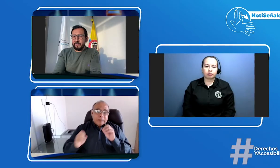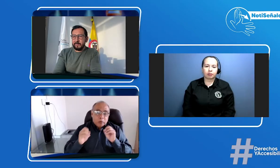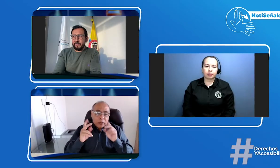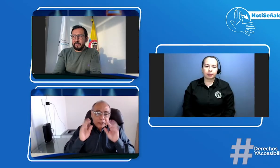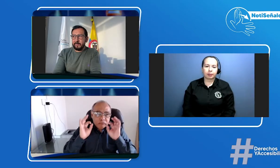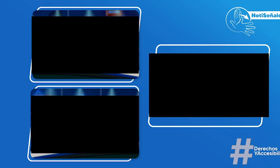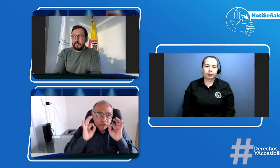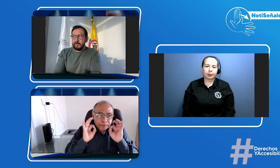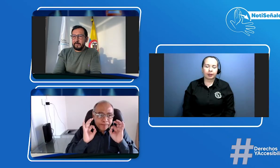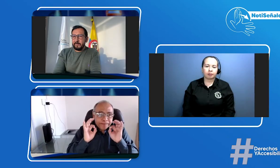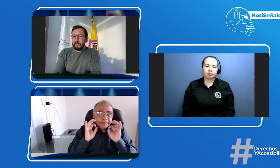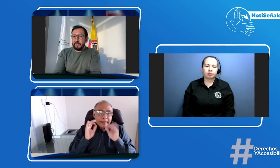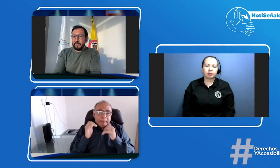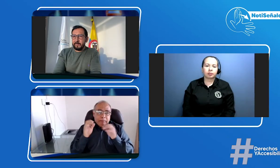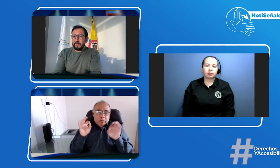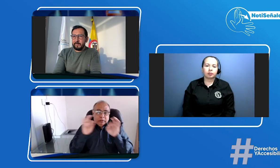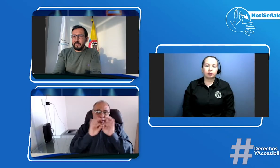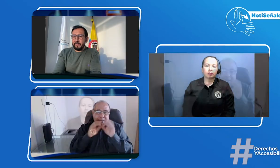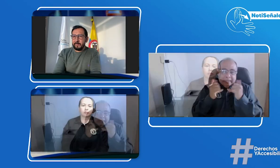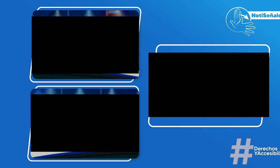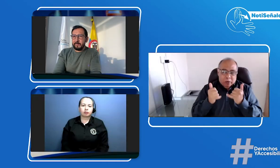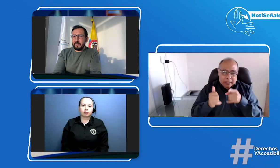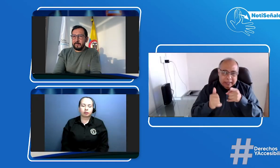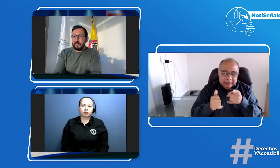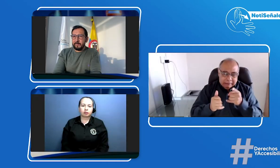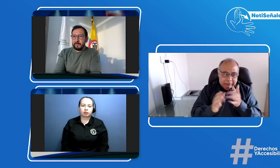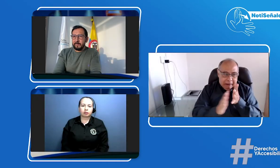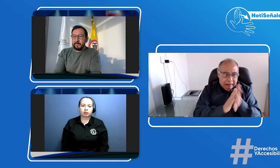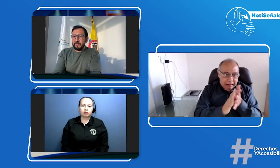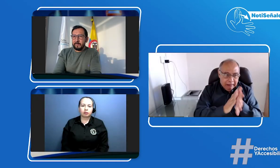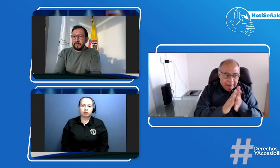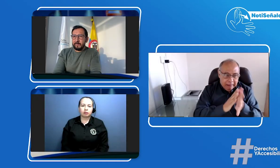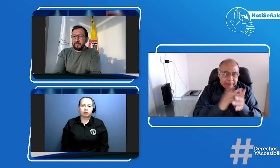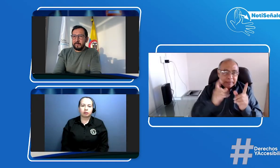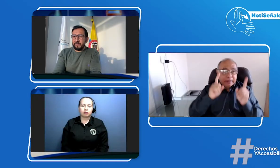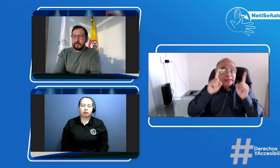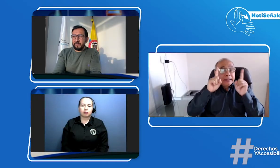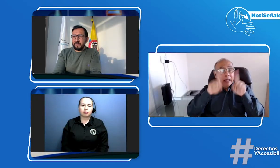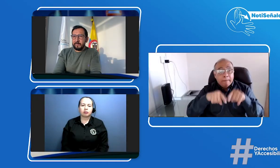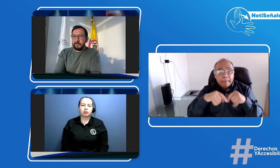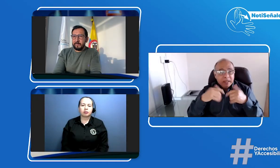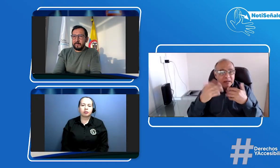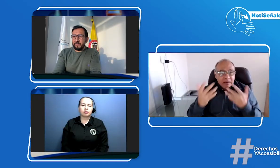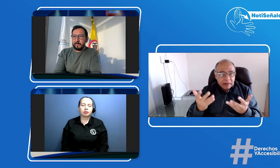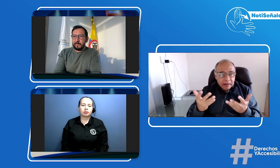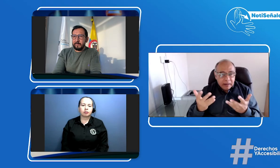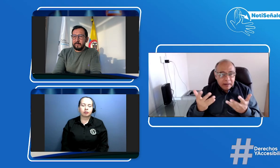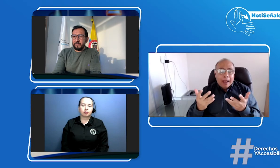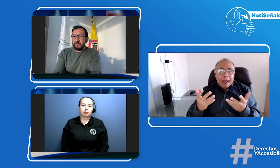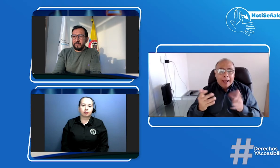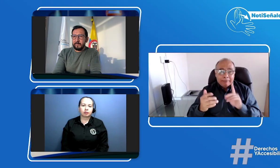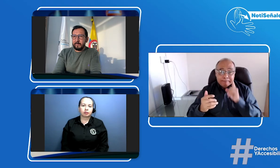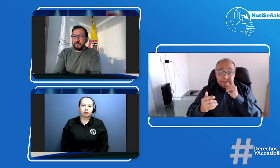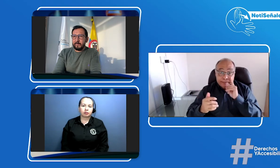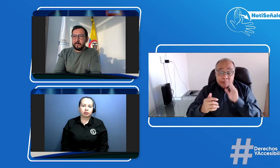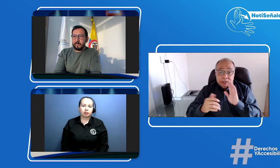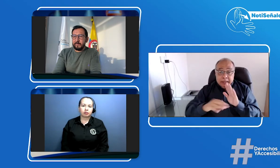muy bien muy bien muchas gracias qué importante es toda esta información ¿no? y también